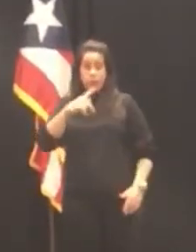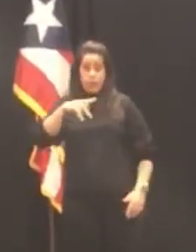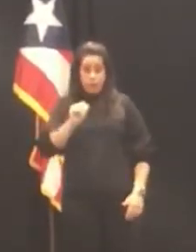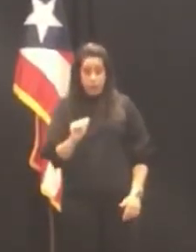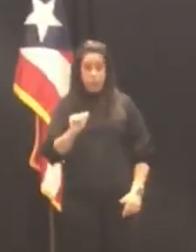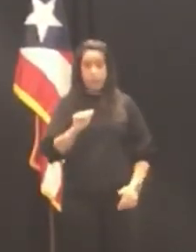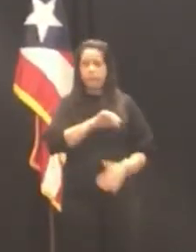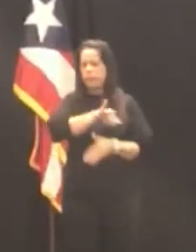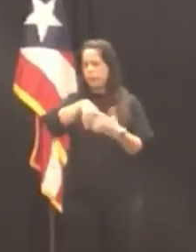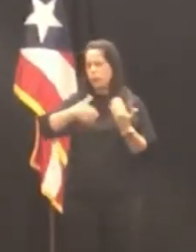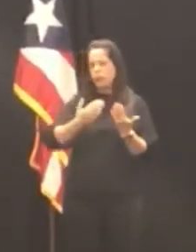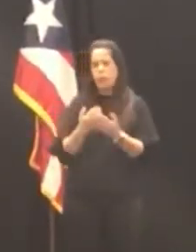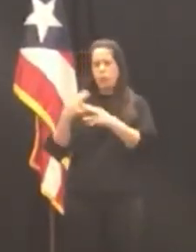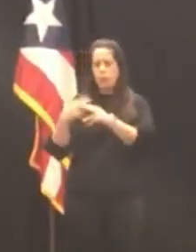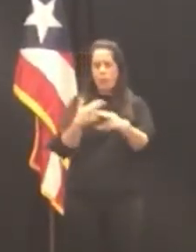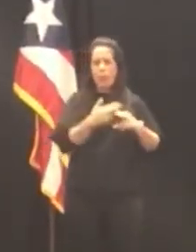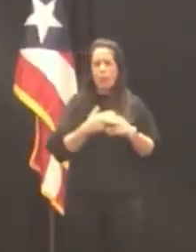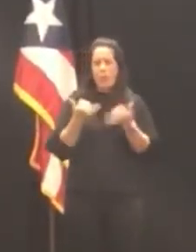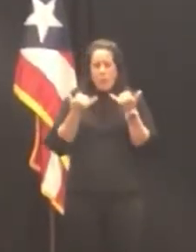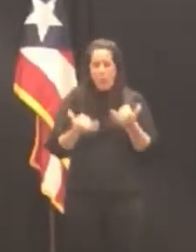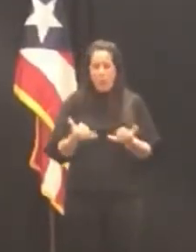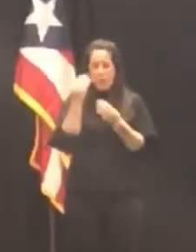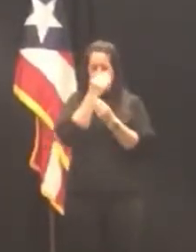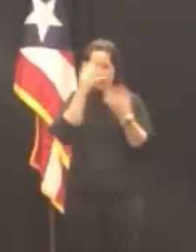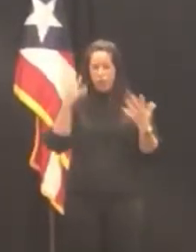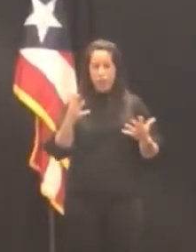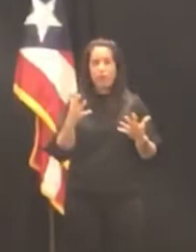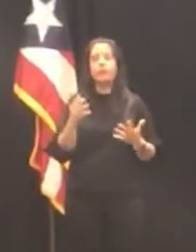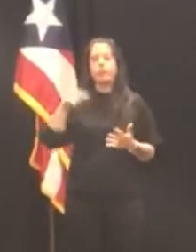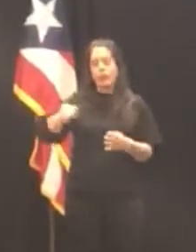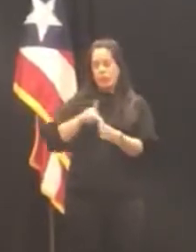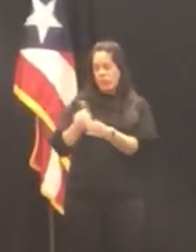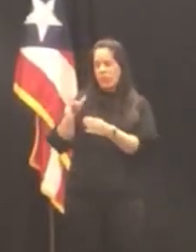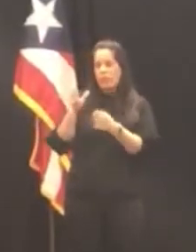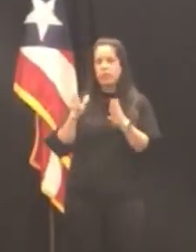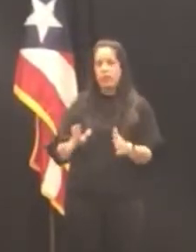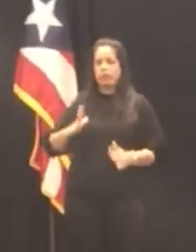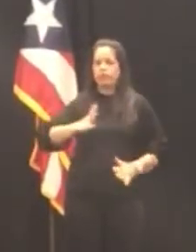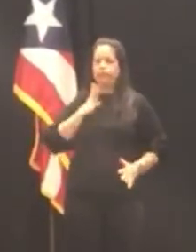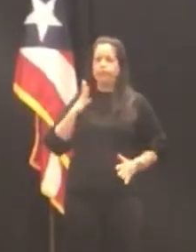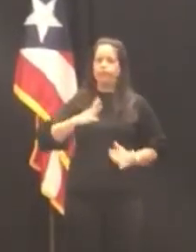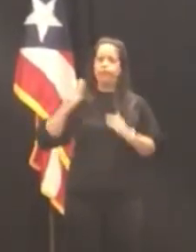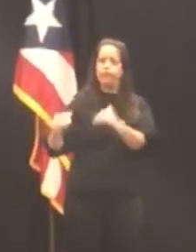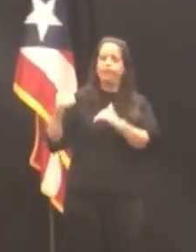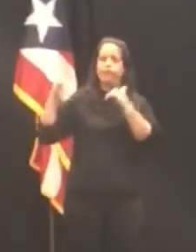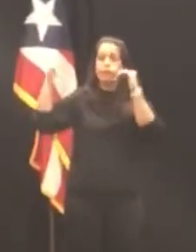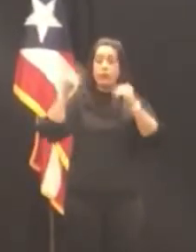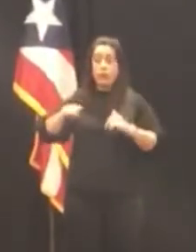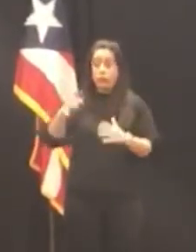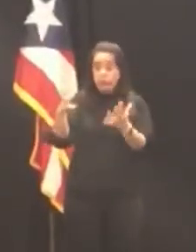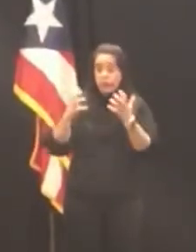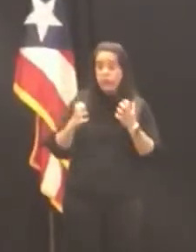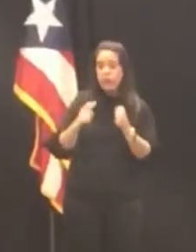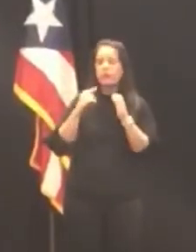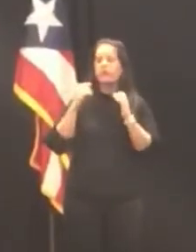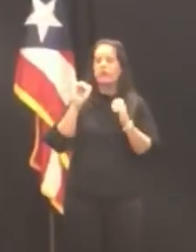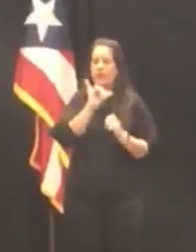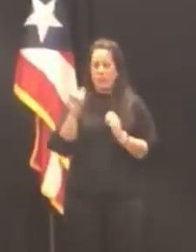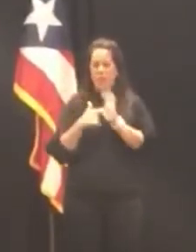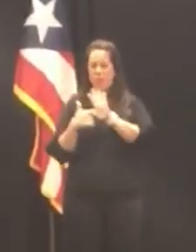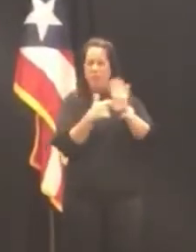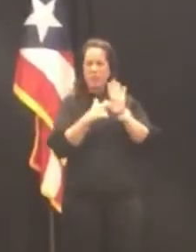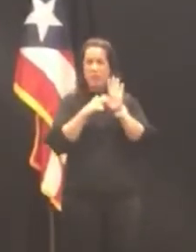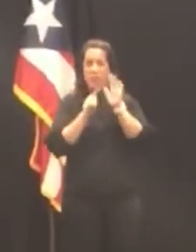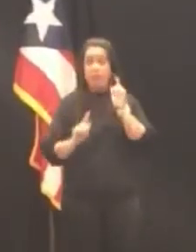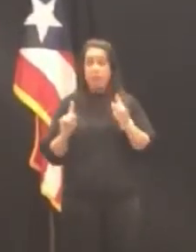y todos los designados en el día de hoy son profesionales de primer orden que desean y han demostrado que su